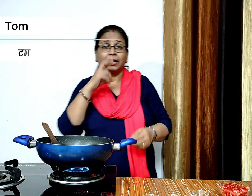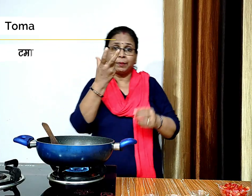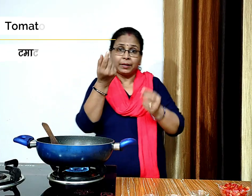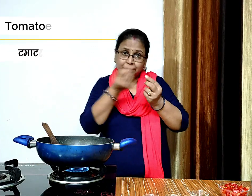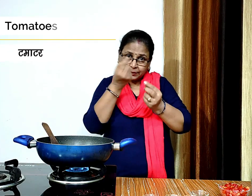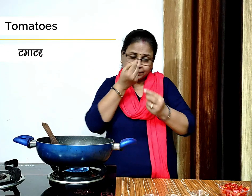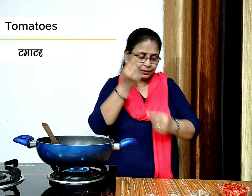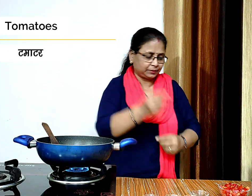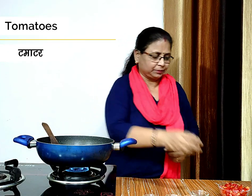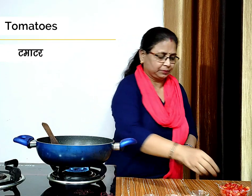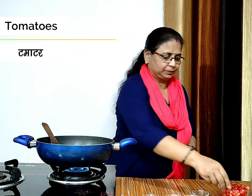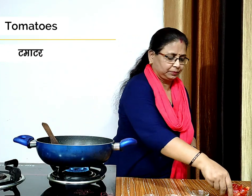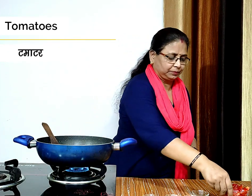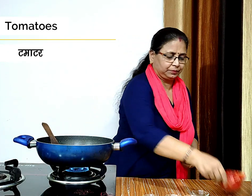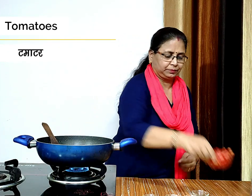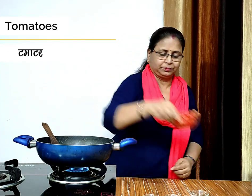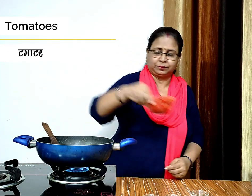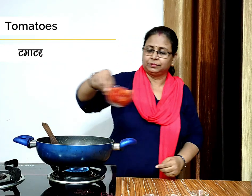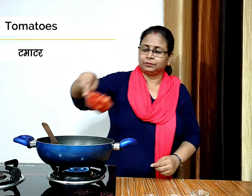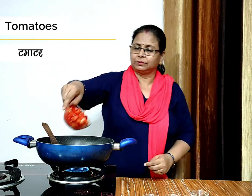अब दो से तीन कटे हुए टमाडर डालेंगे